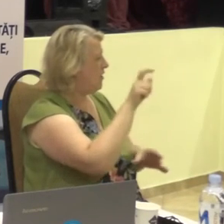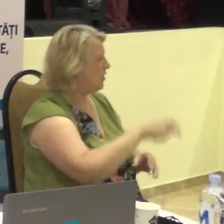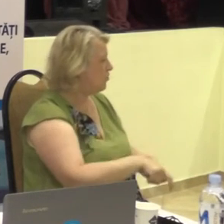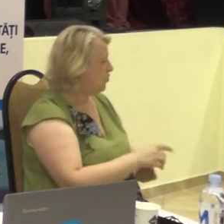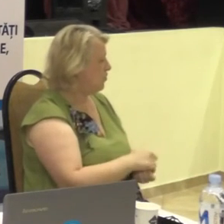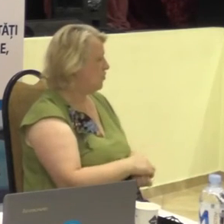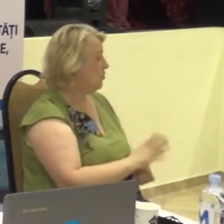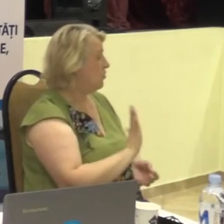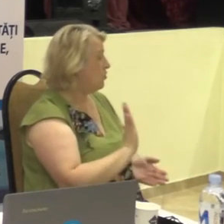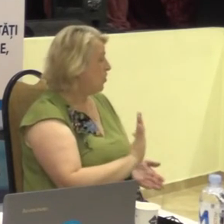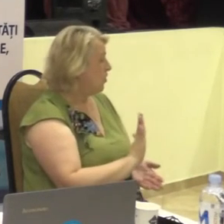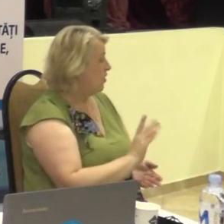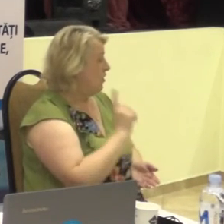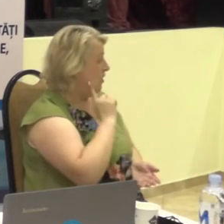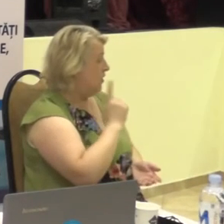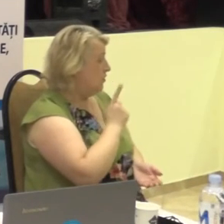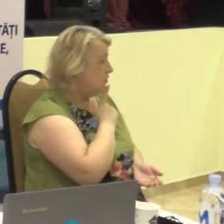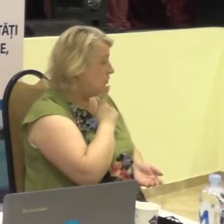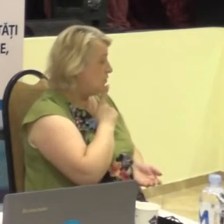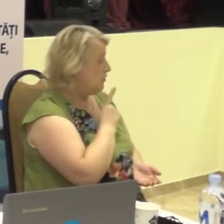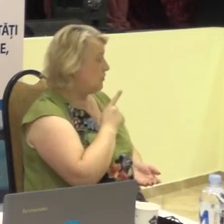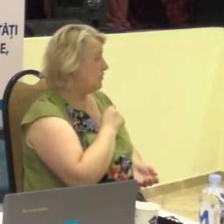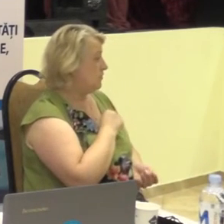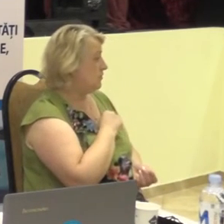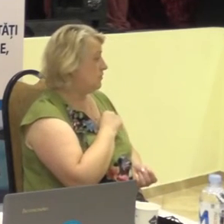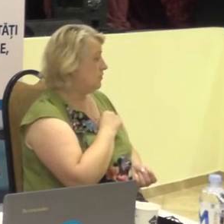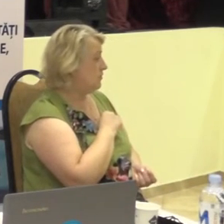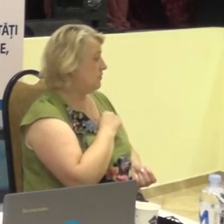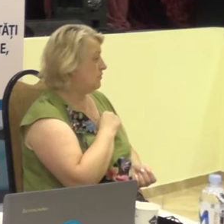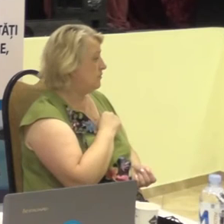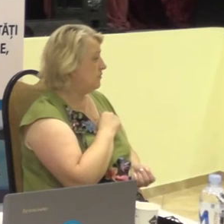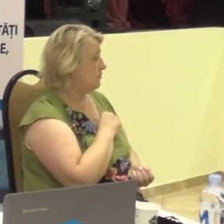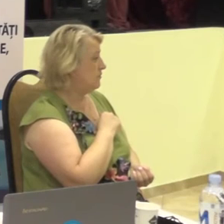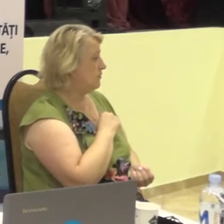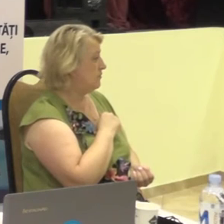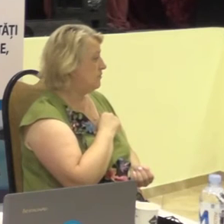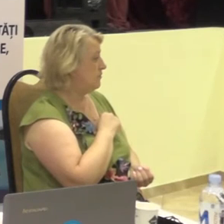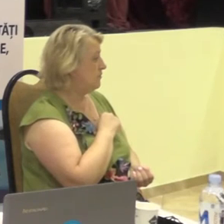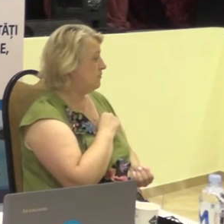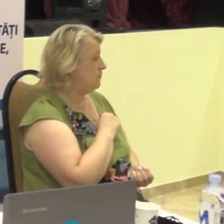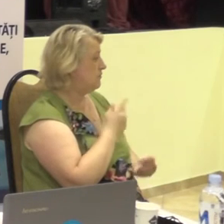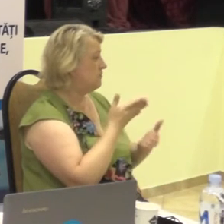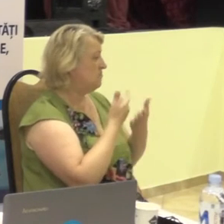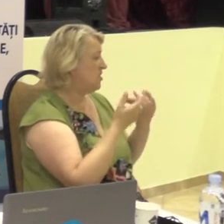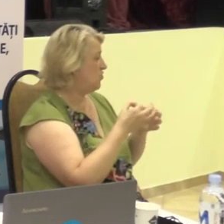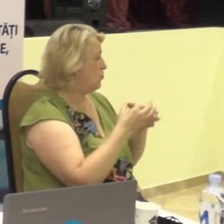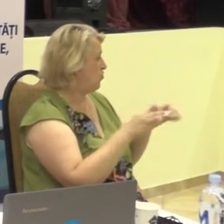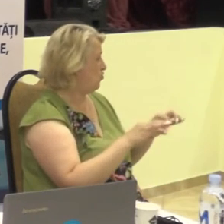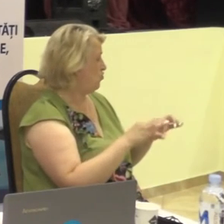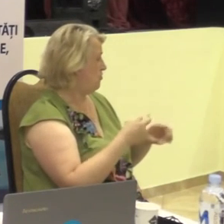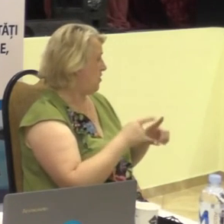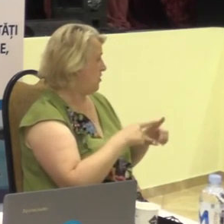dar surzii nu au acest acces la el.